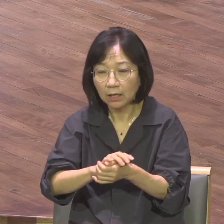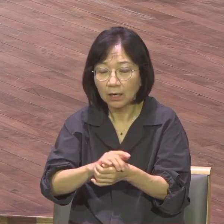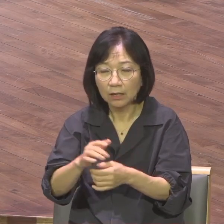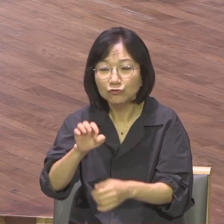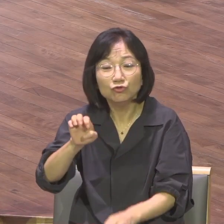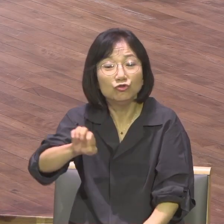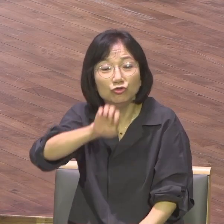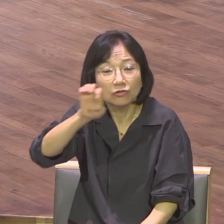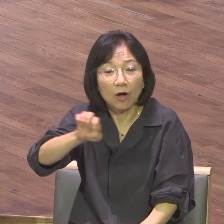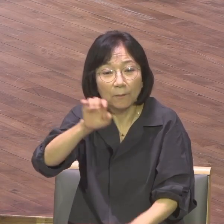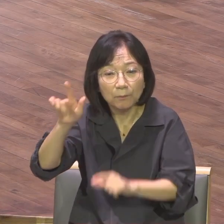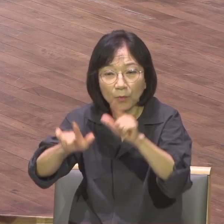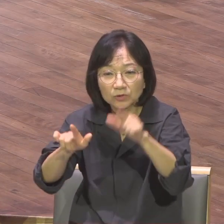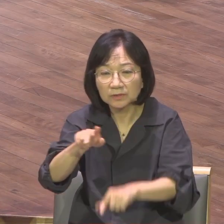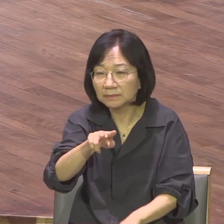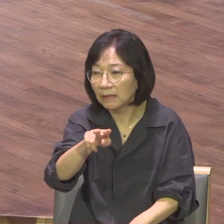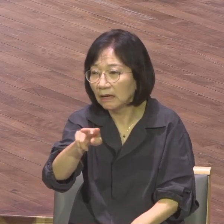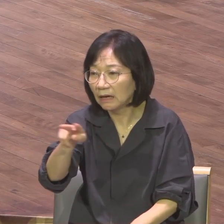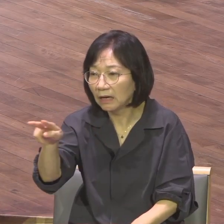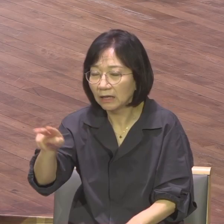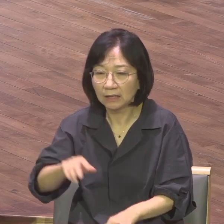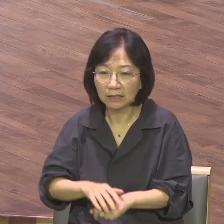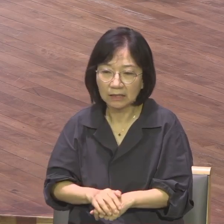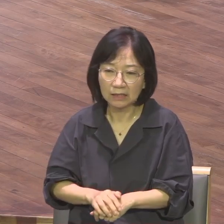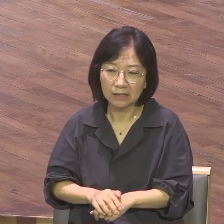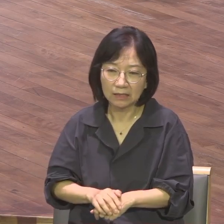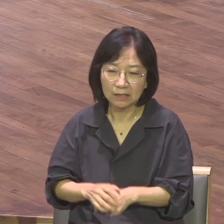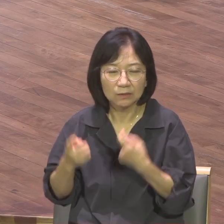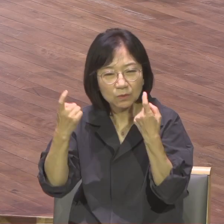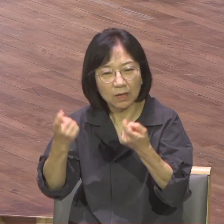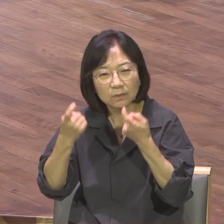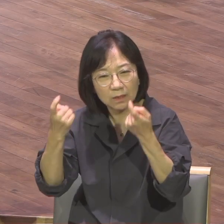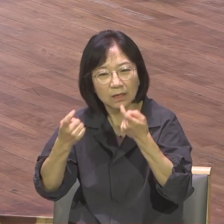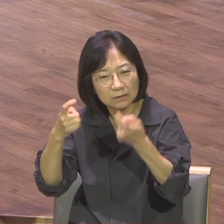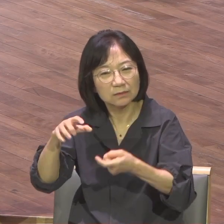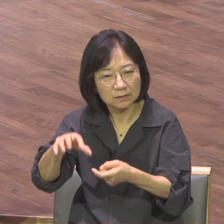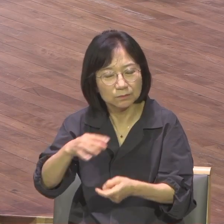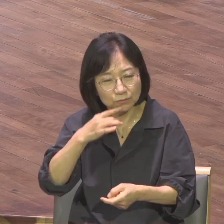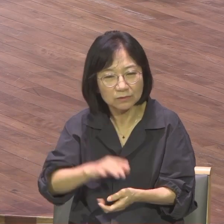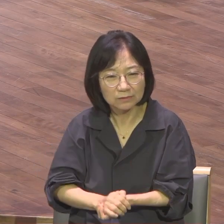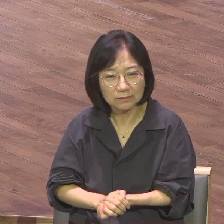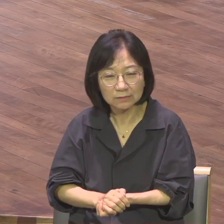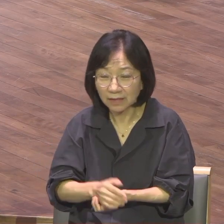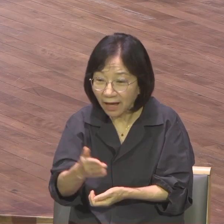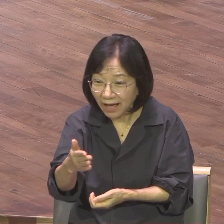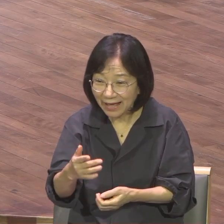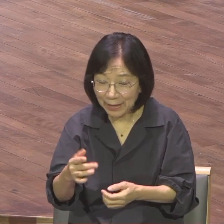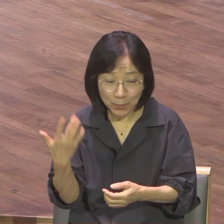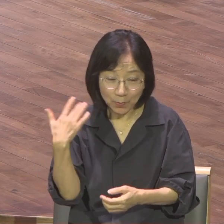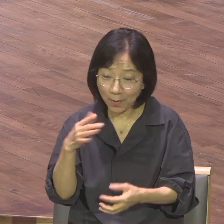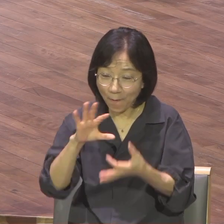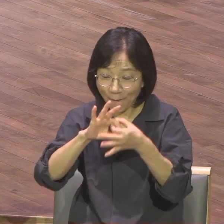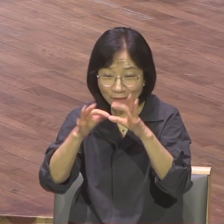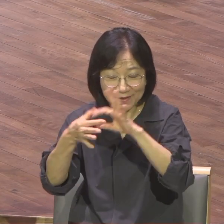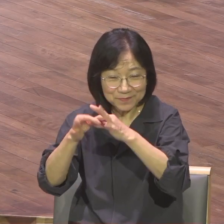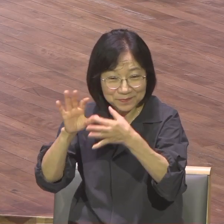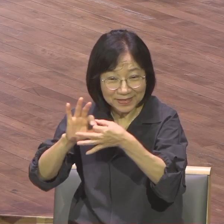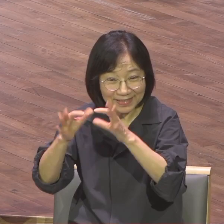관광지입니다 프랑스 파리 올림픽 보셨죠? 그 엄청난 문화유산 제가 보면서요 정말 자존심